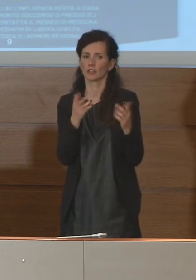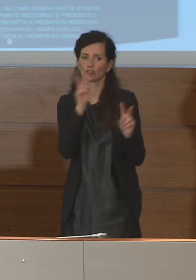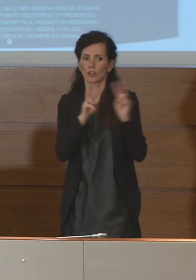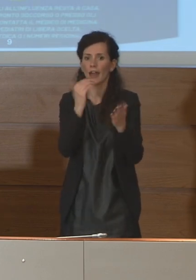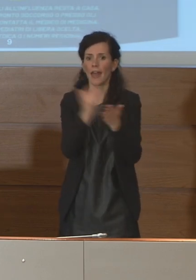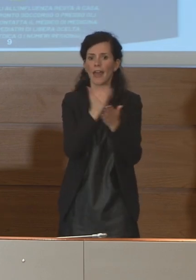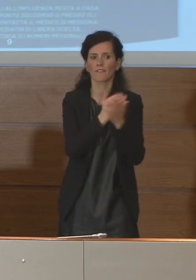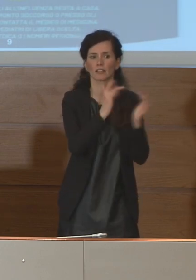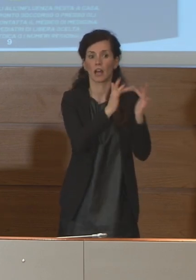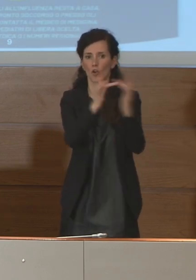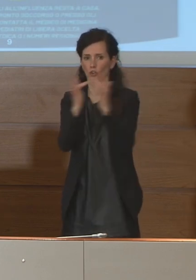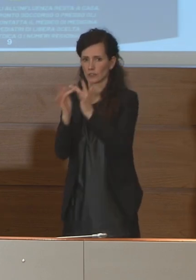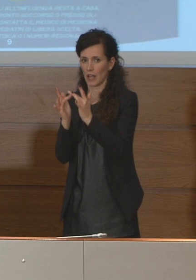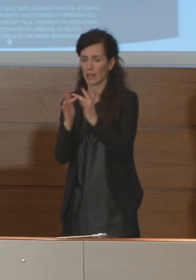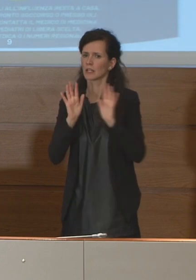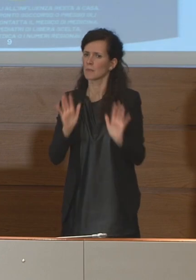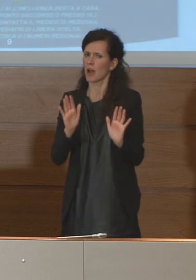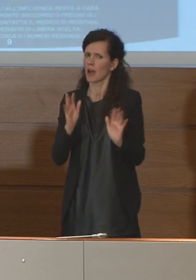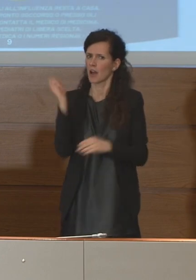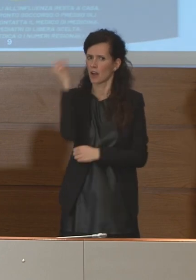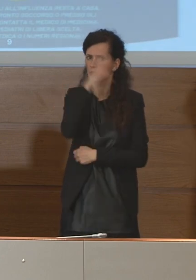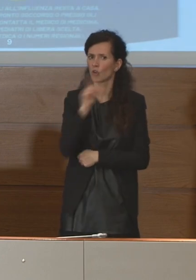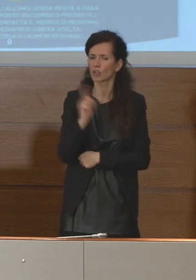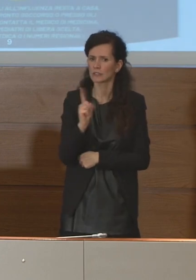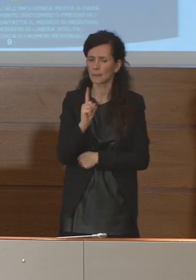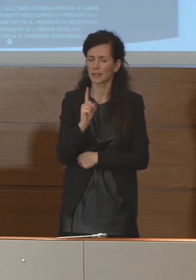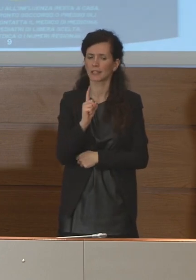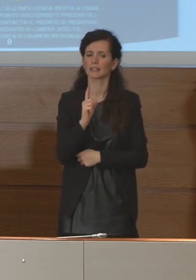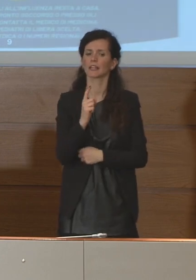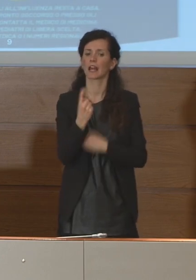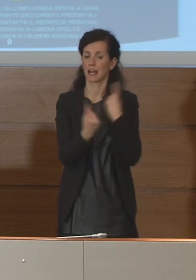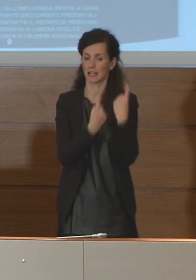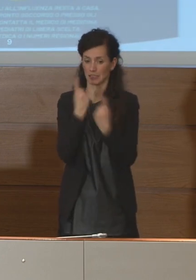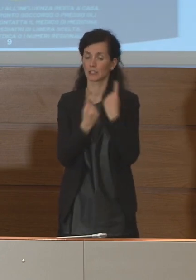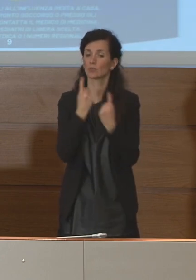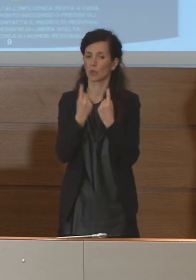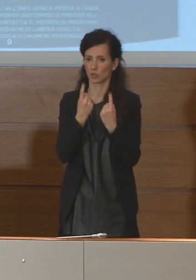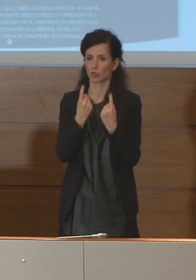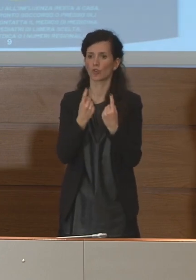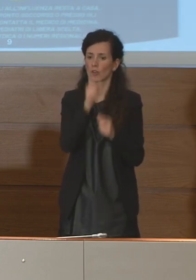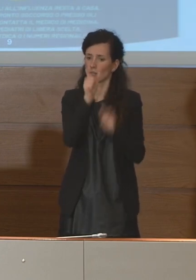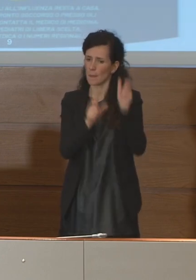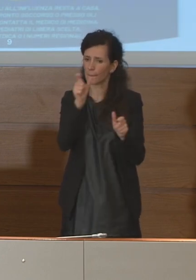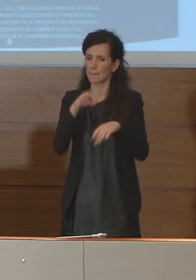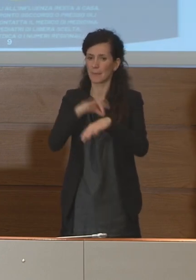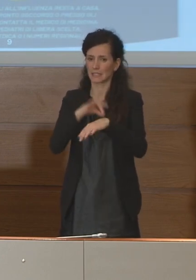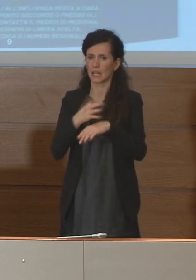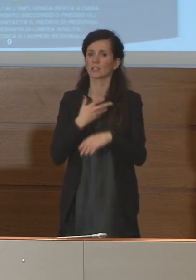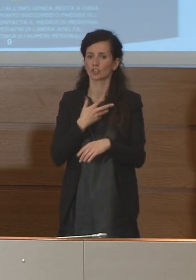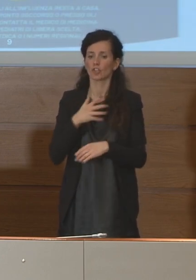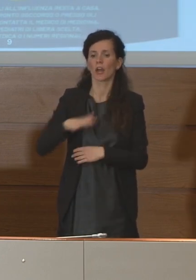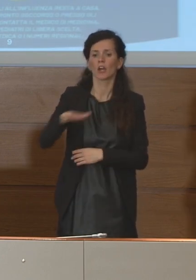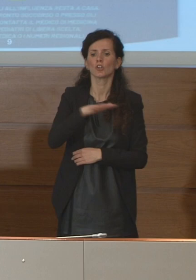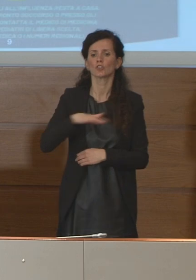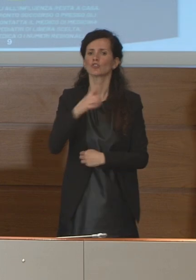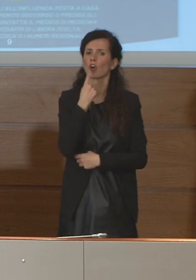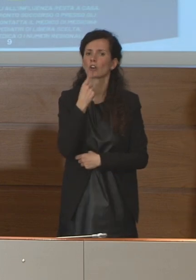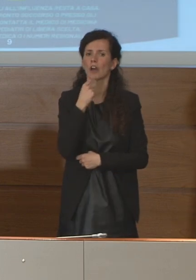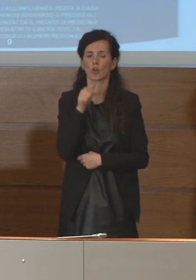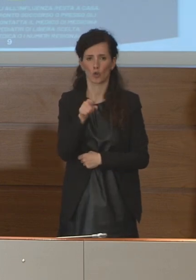però che i casi, molti dei casi, molti casi sono presenti anche nella zona rossa che sta ancora crescendo, che sta ancora